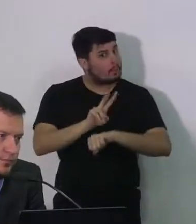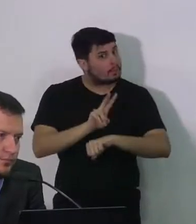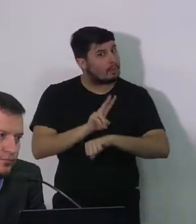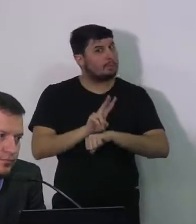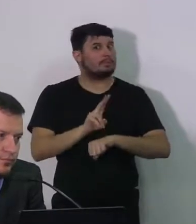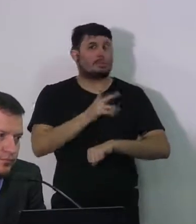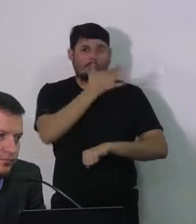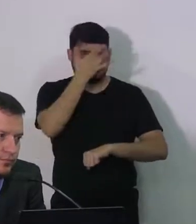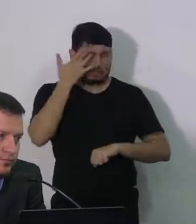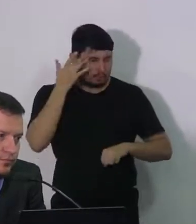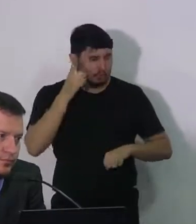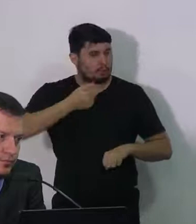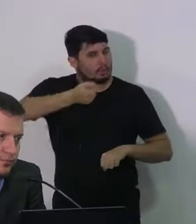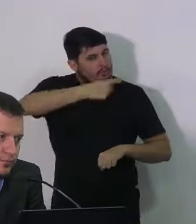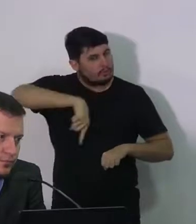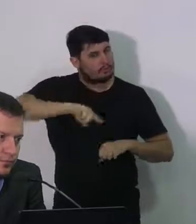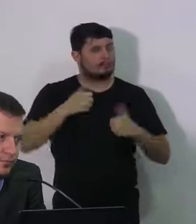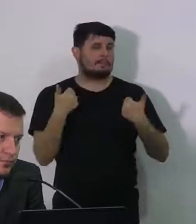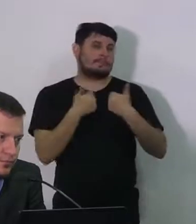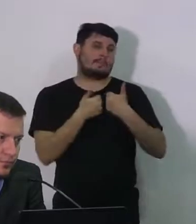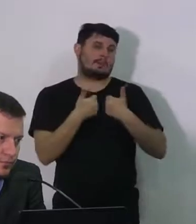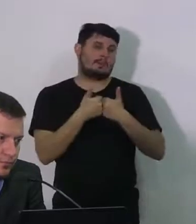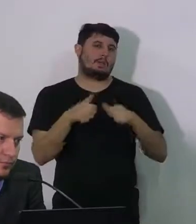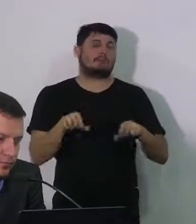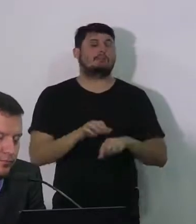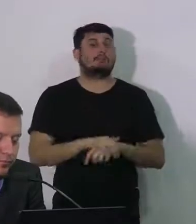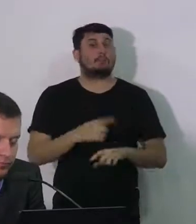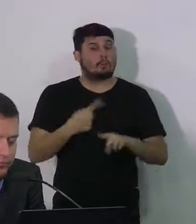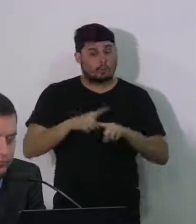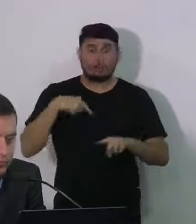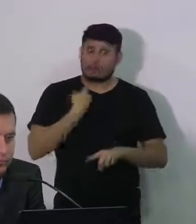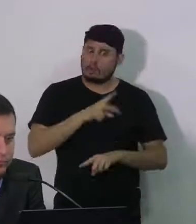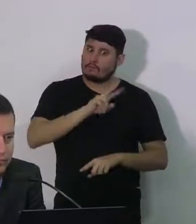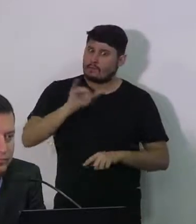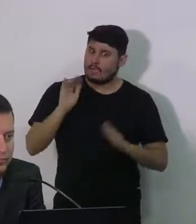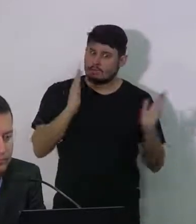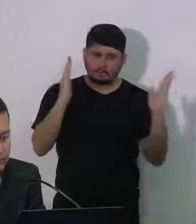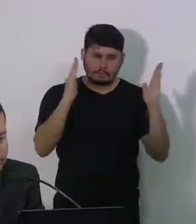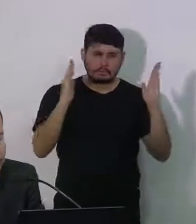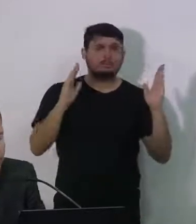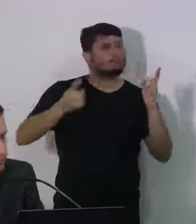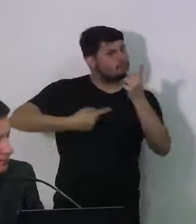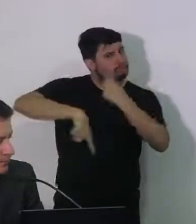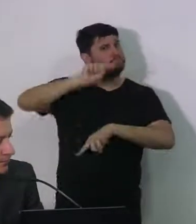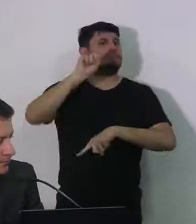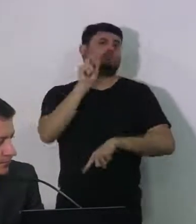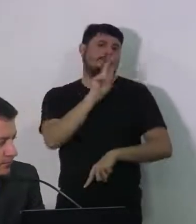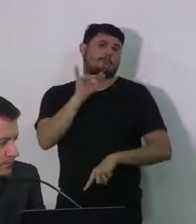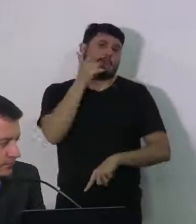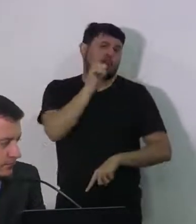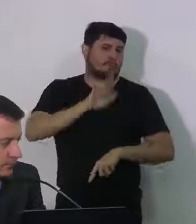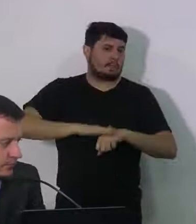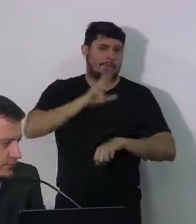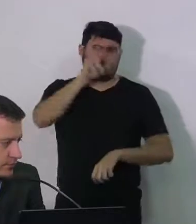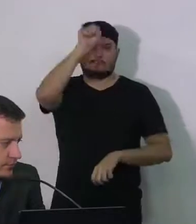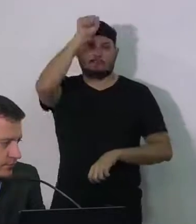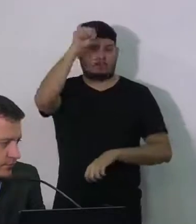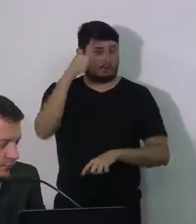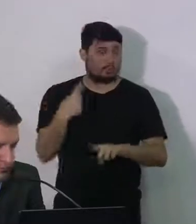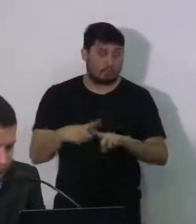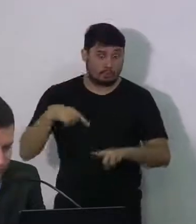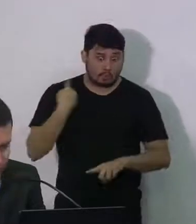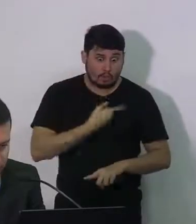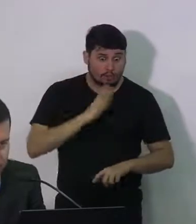preservar a nossa cidade nós vamos passar por isso e vamos sair mais fortes do que entramos porque a gente está tomando as medidas todas necessárias